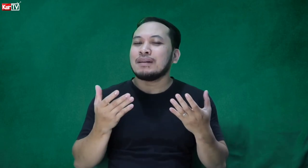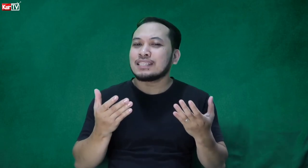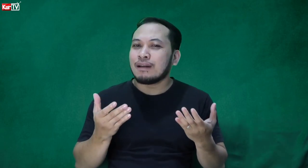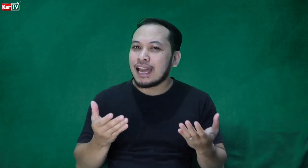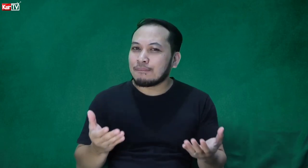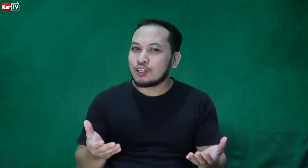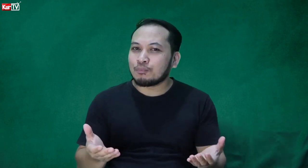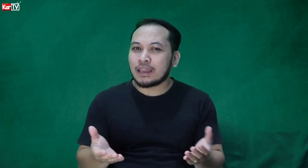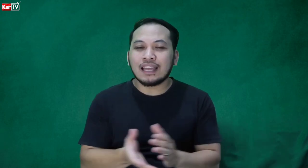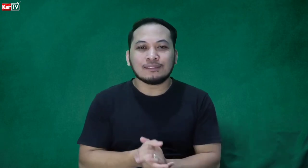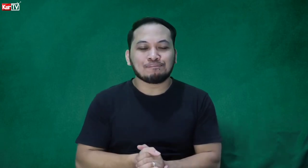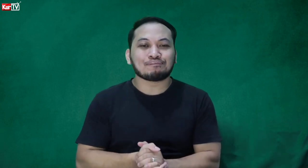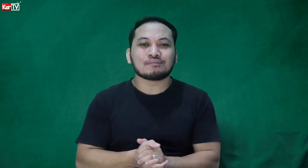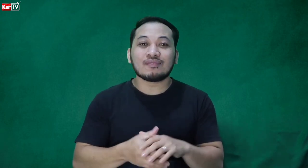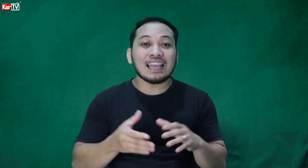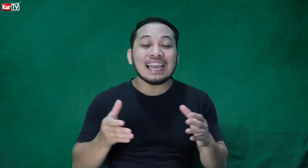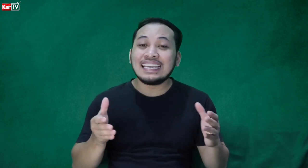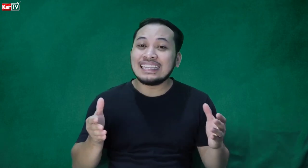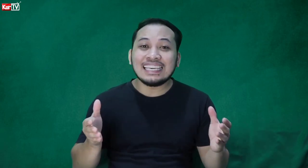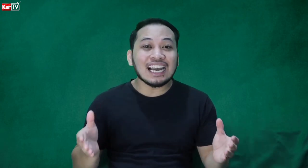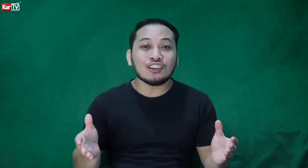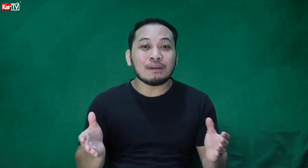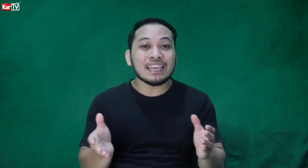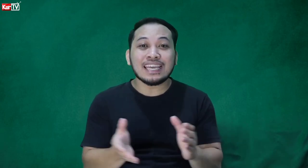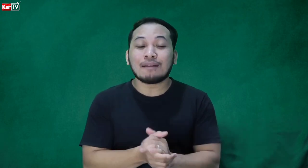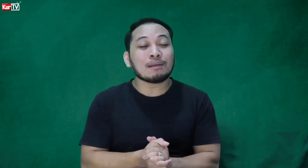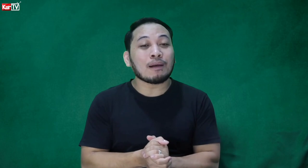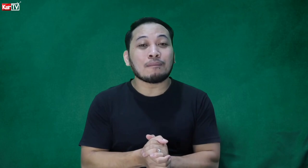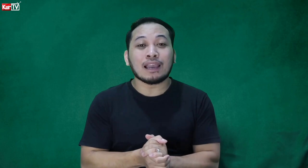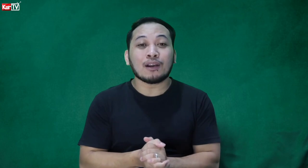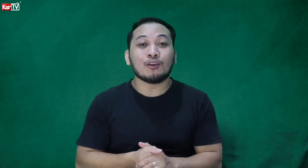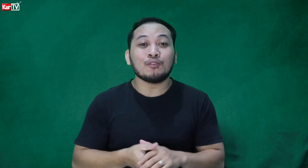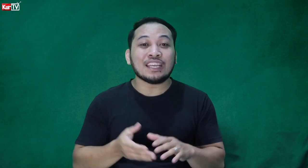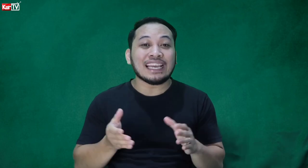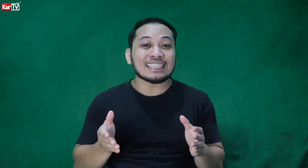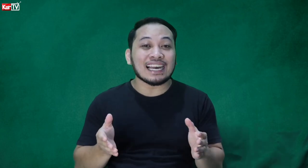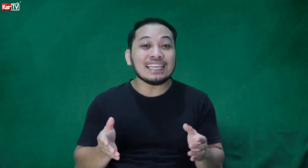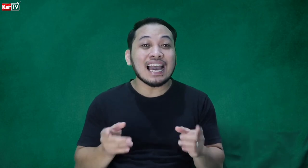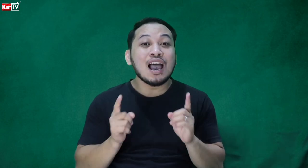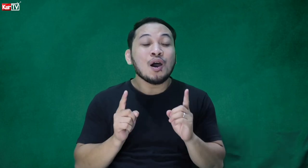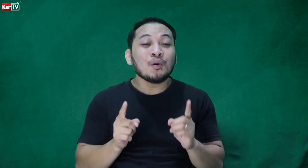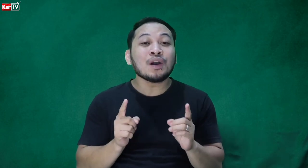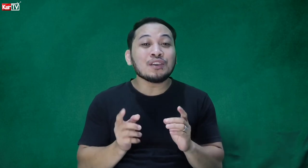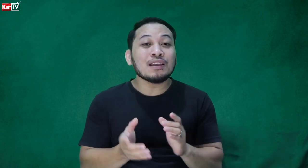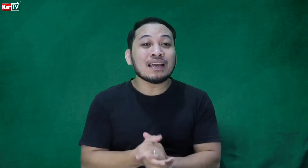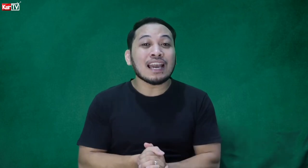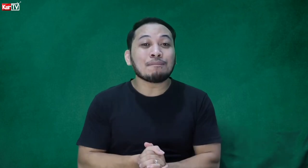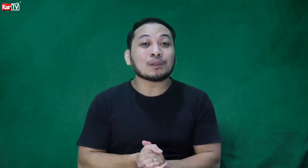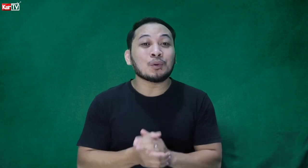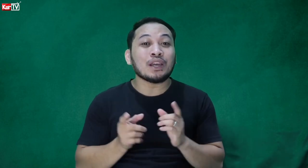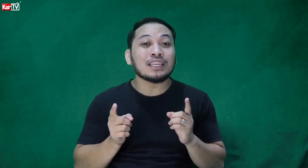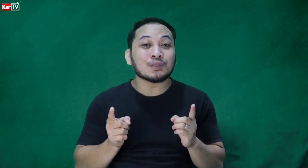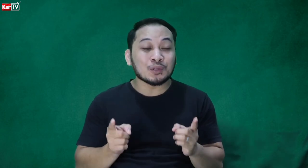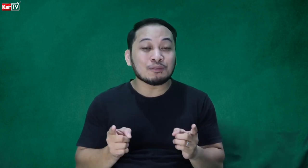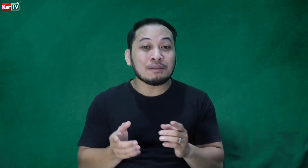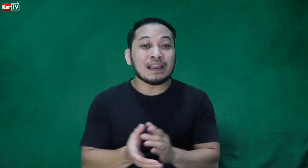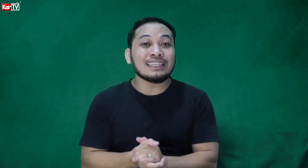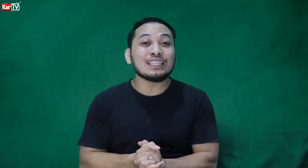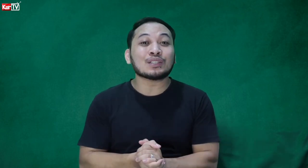mas malaman nyo pa yan, hindi na kayo may hihirapan pang makipag-communicate sa kanila kung kayo naman ay patuloy na susubaybay dito